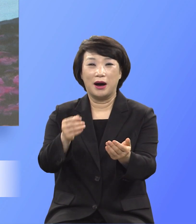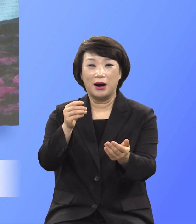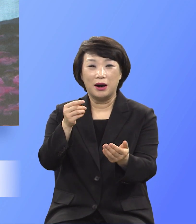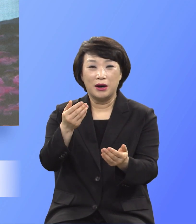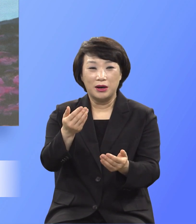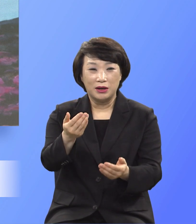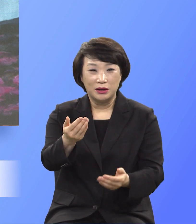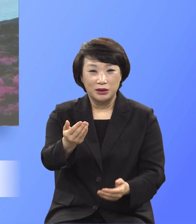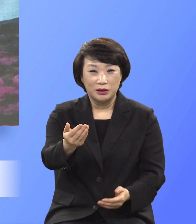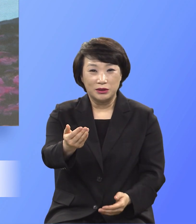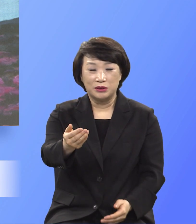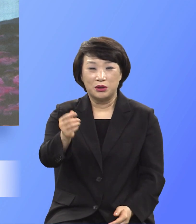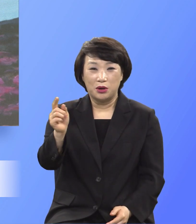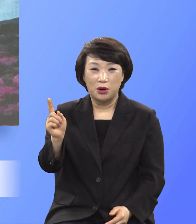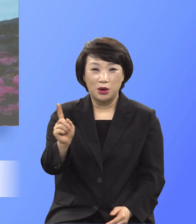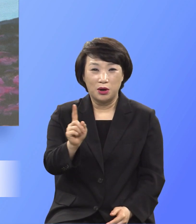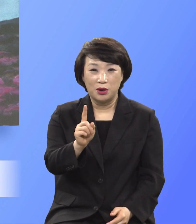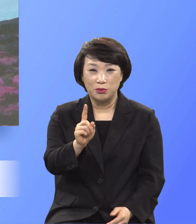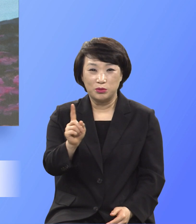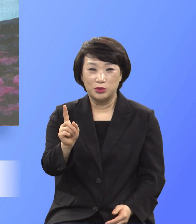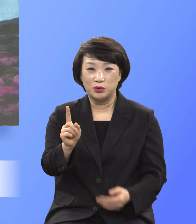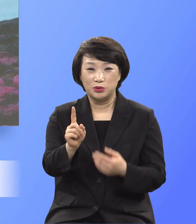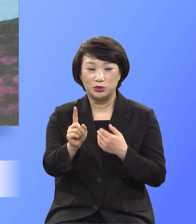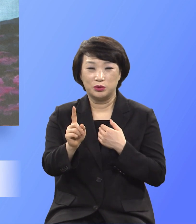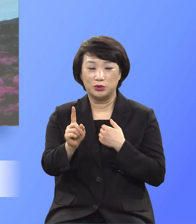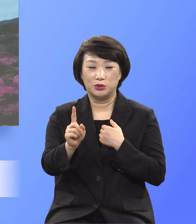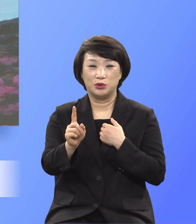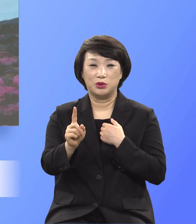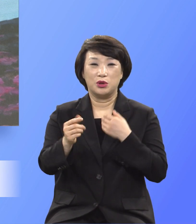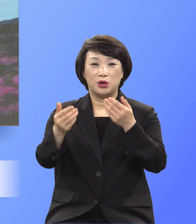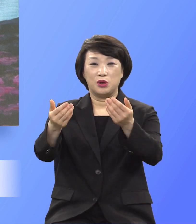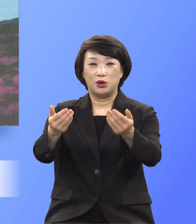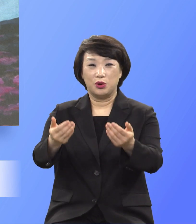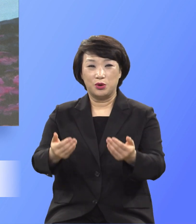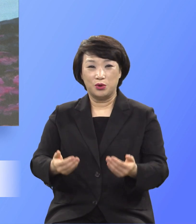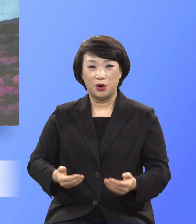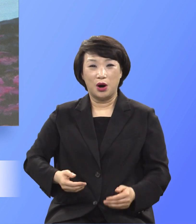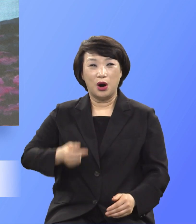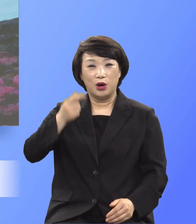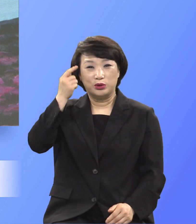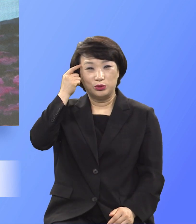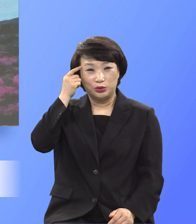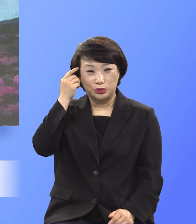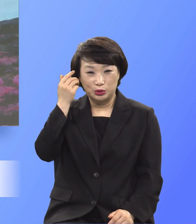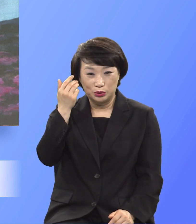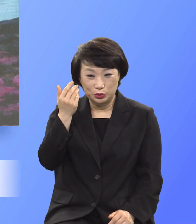나의 무엇을